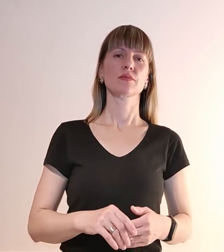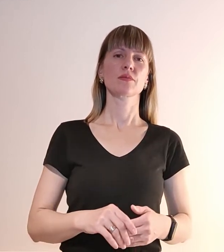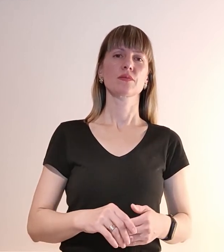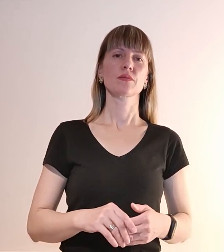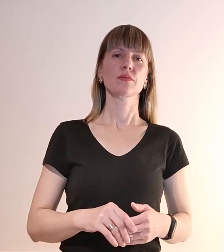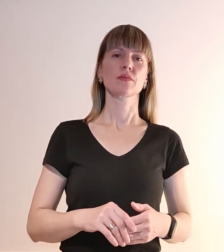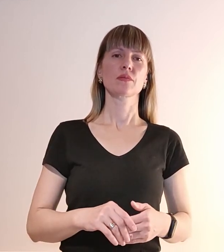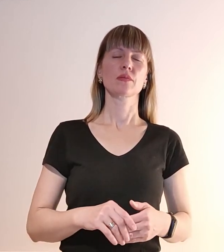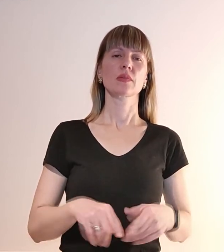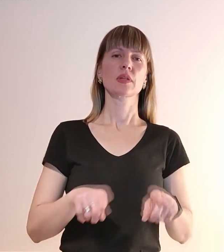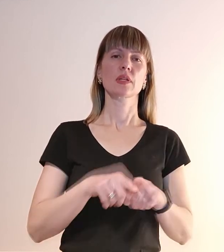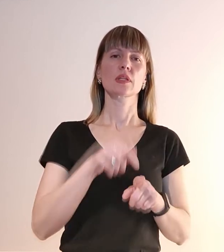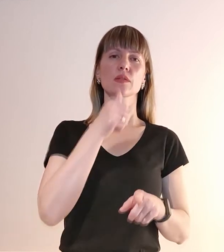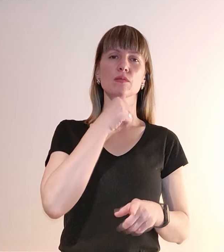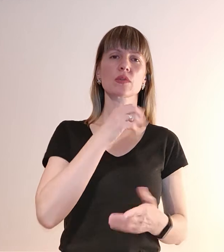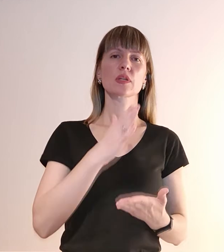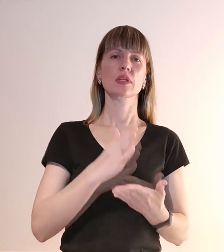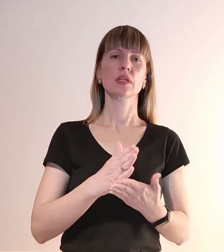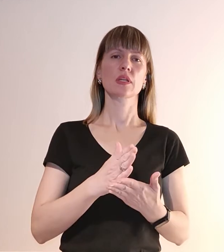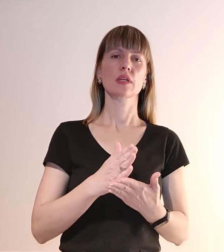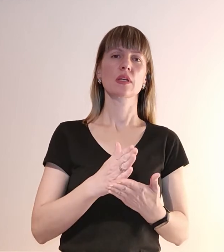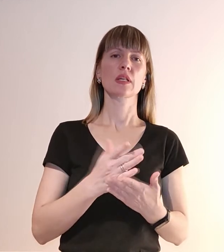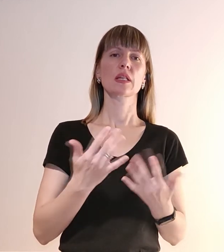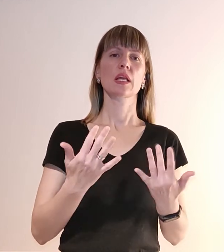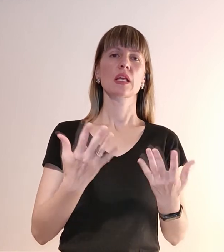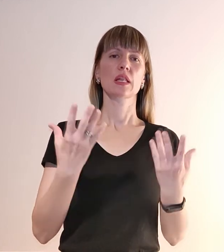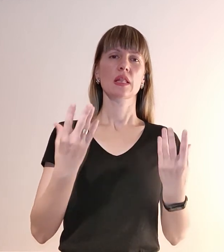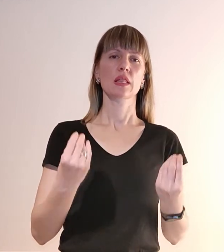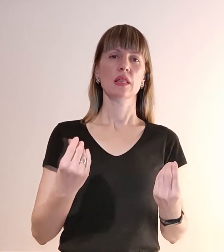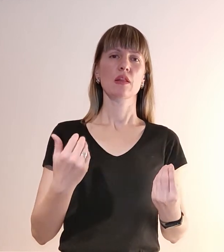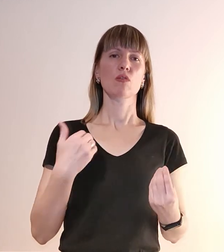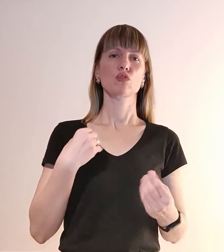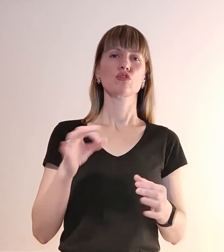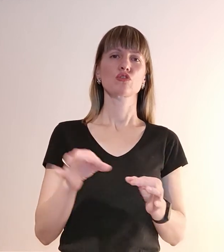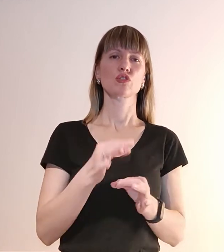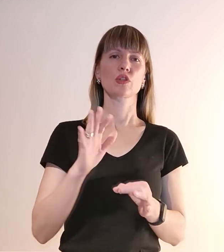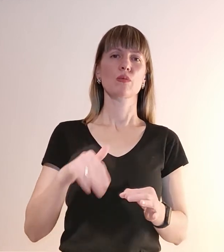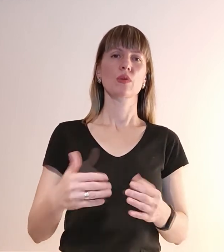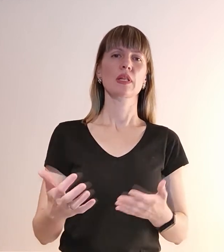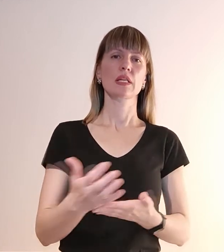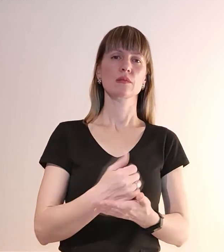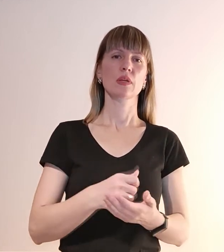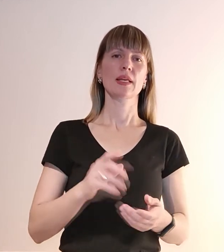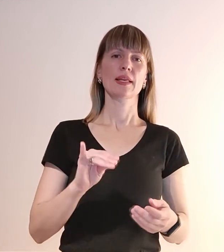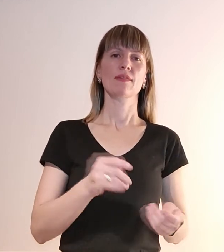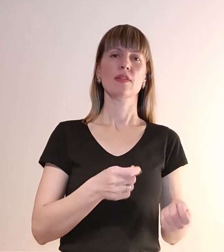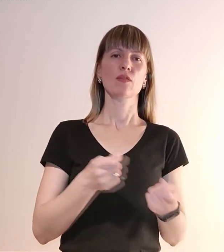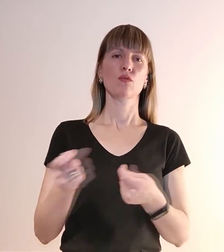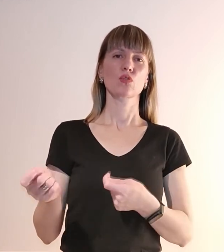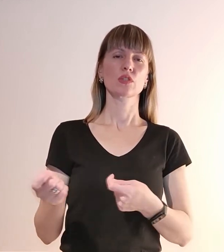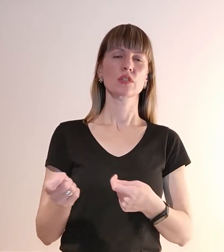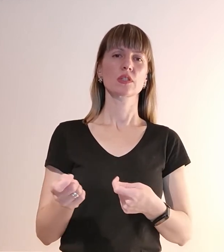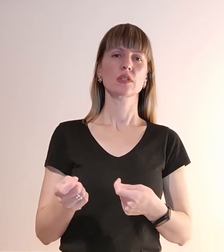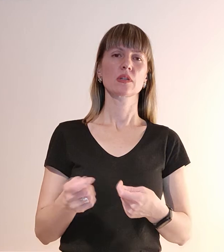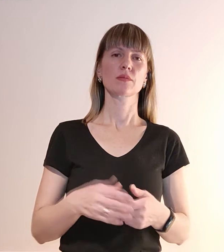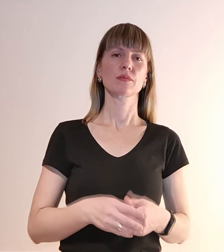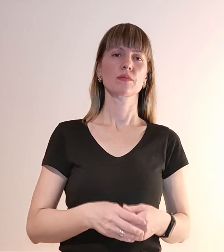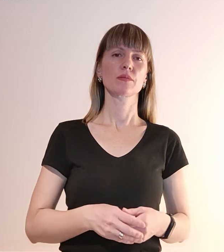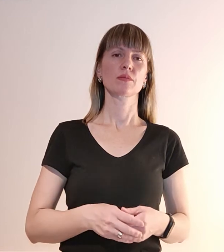Тобто таким чином відбувається, що ви декілька днів збираєте шити, а потім назбирали і відвозите, правильно? Ми